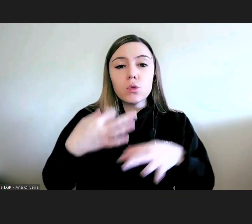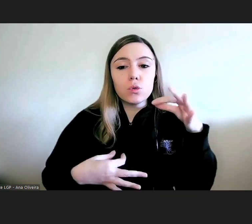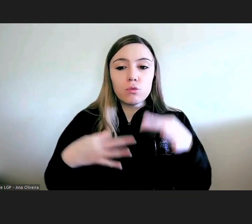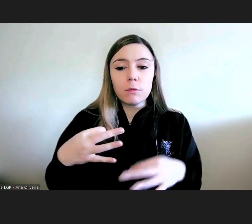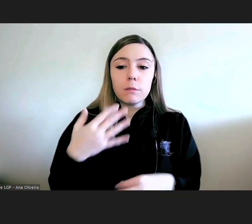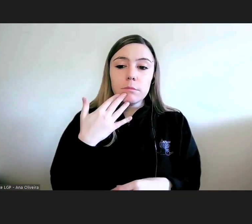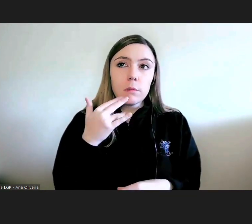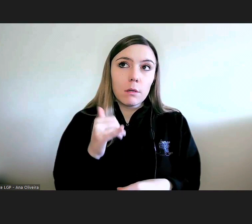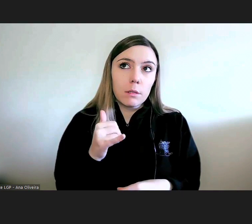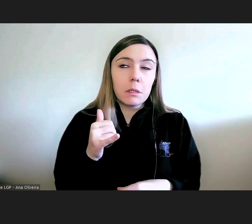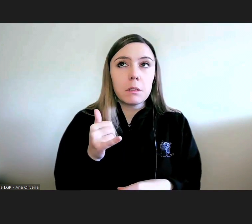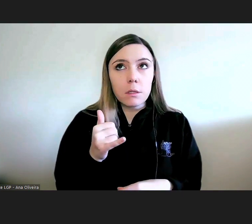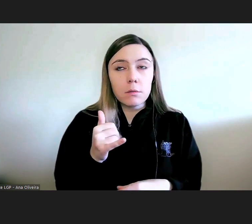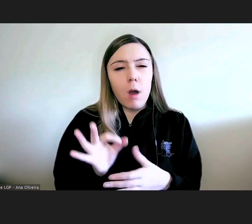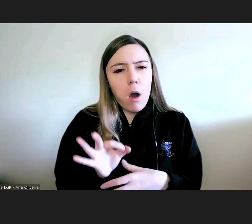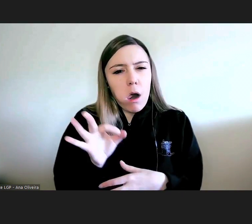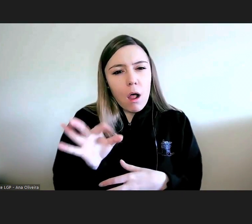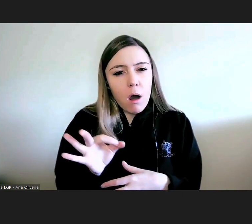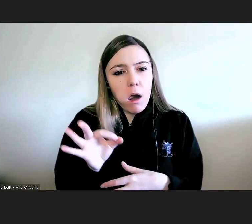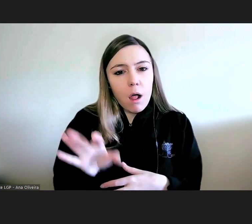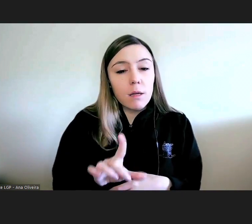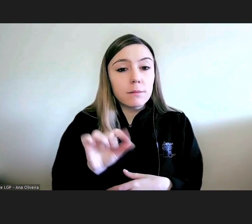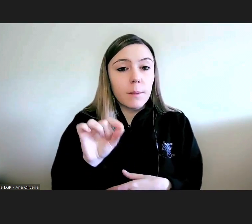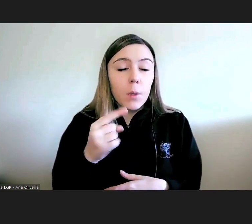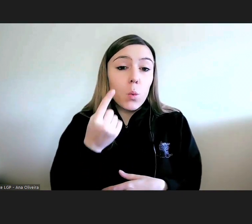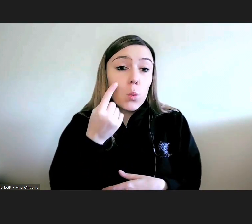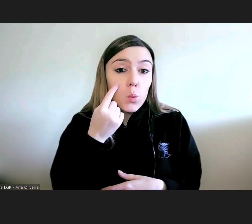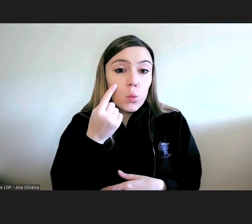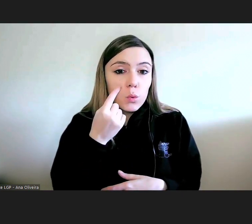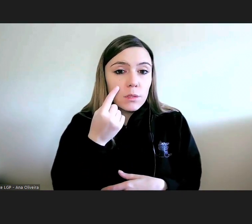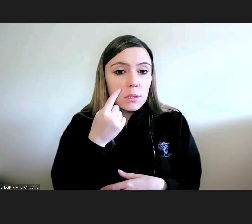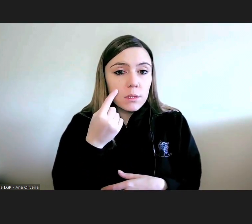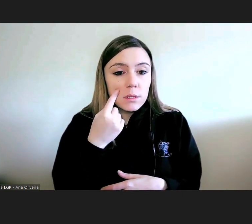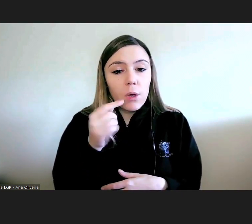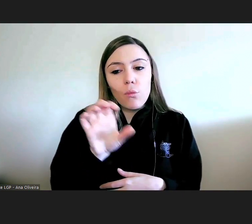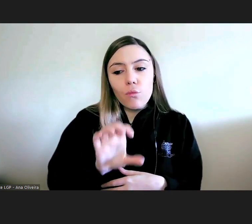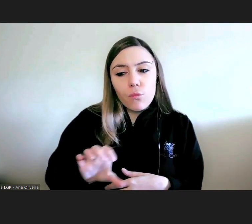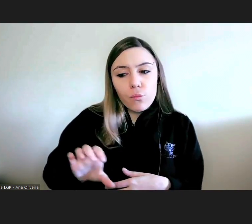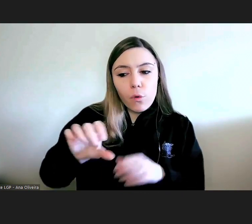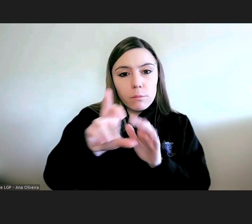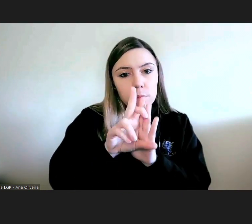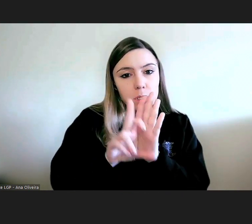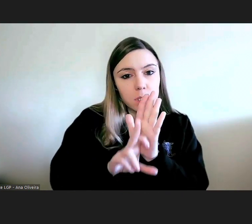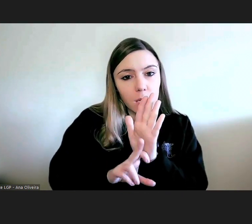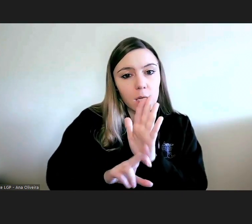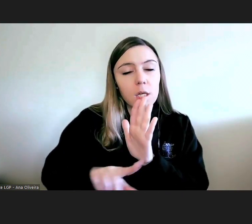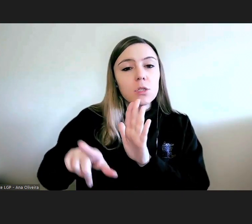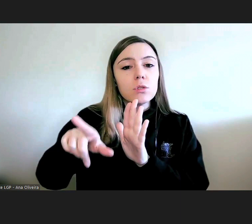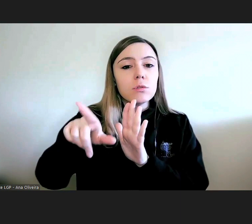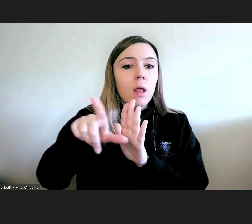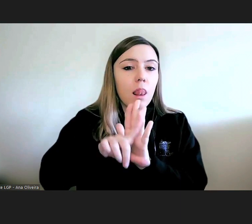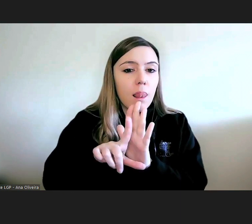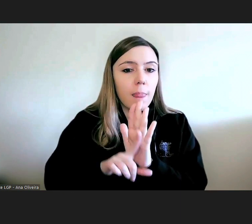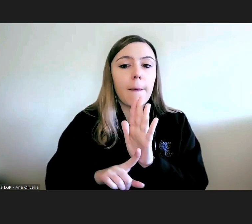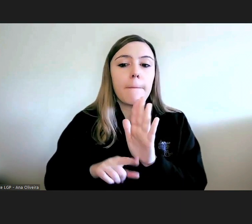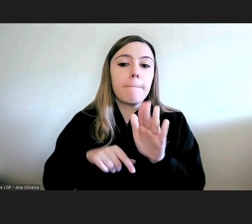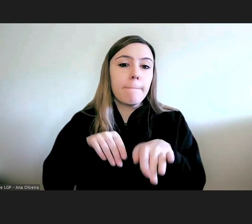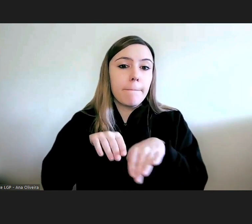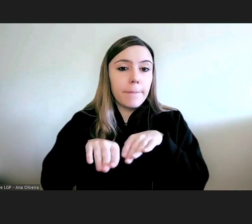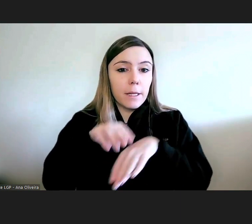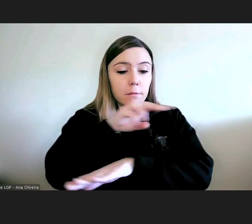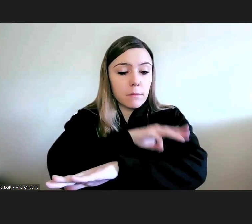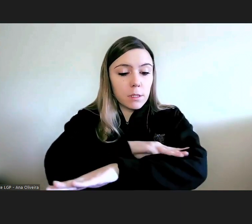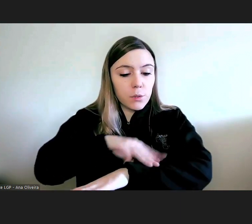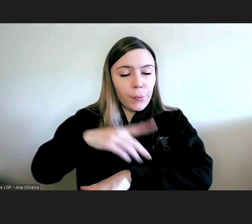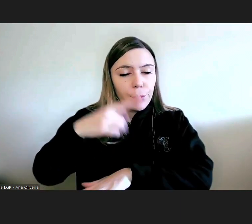sugerir e conhecer as interpretações normativas as práticas administrativas que possam ser